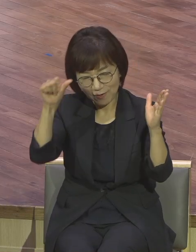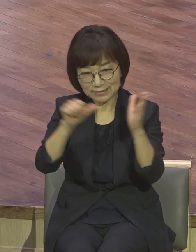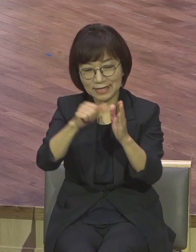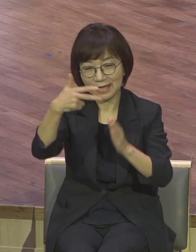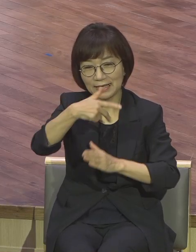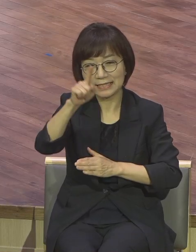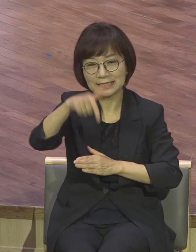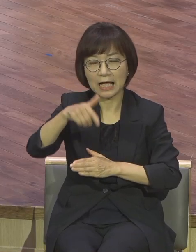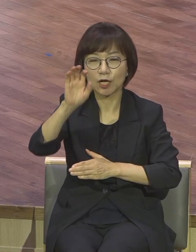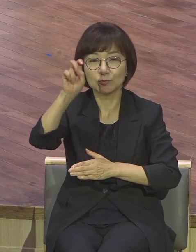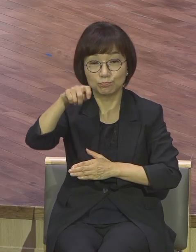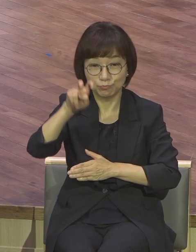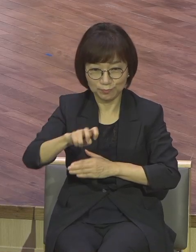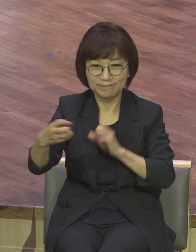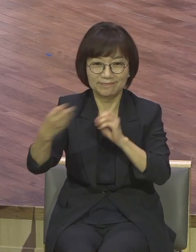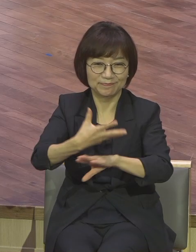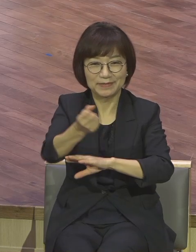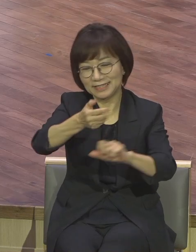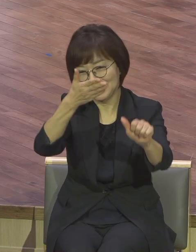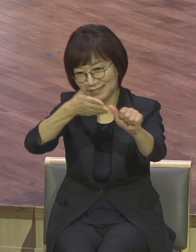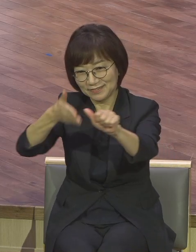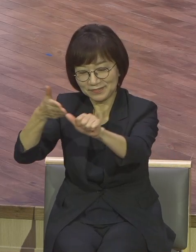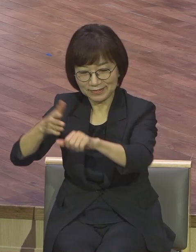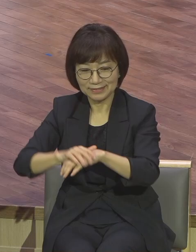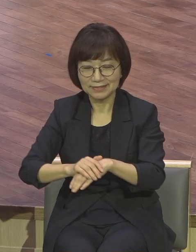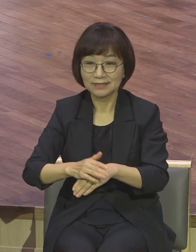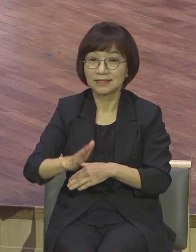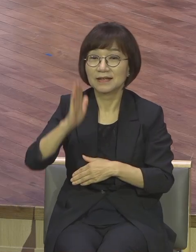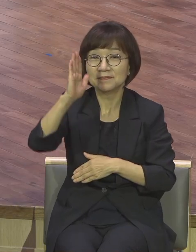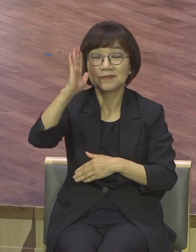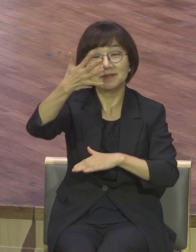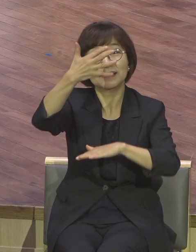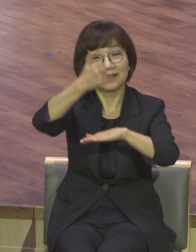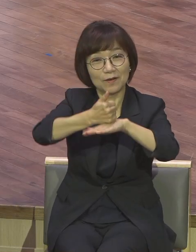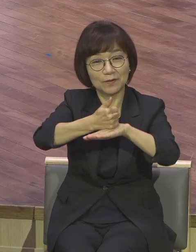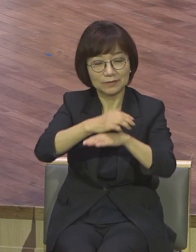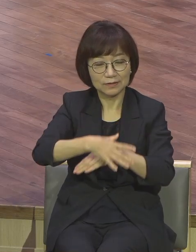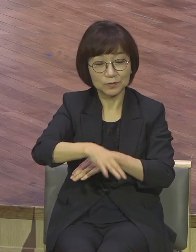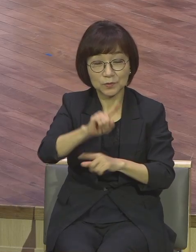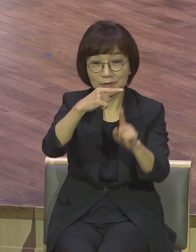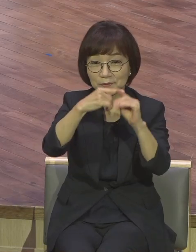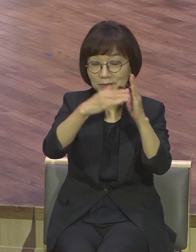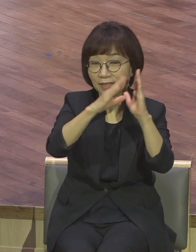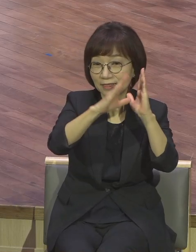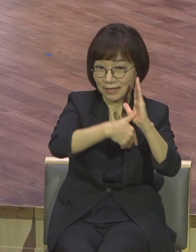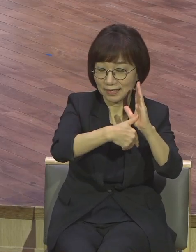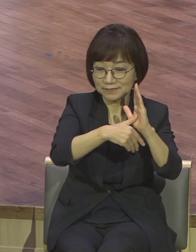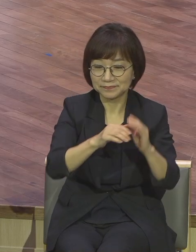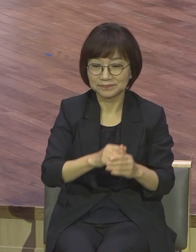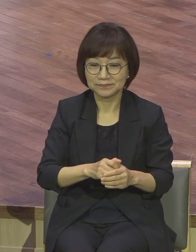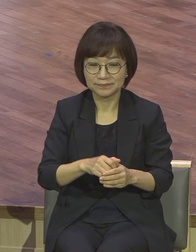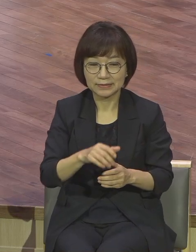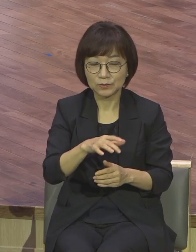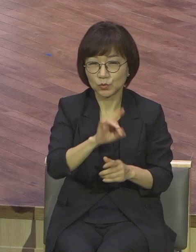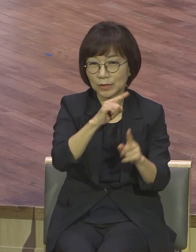결론임 초대교회 그리스인들은요 로마 정부의 박해를 피해가지고 어디에 있었냐